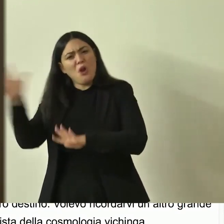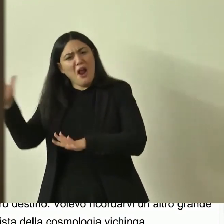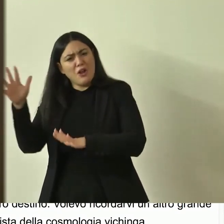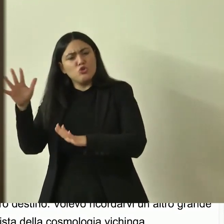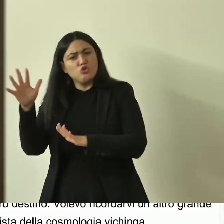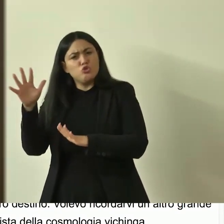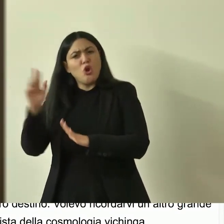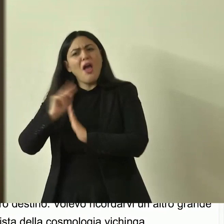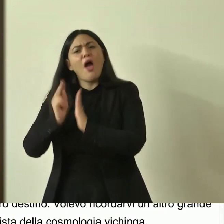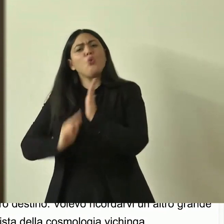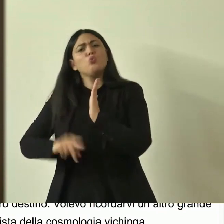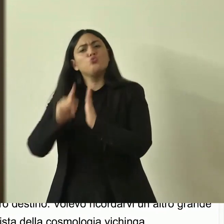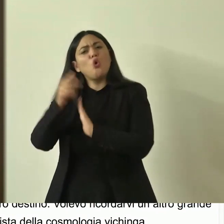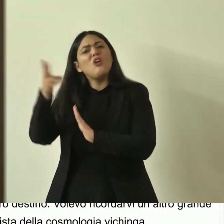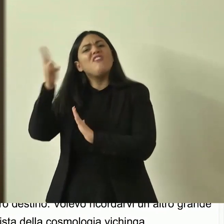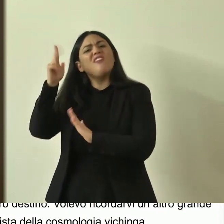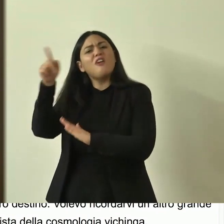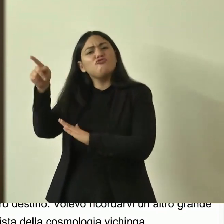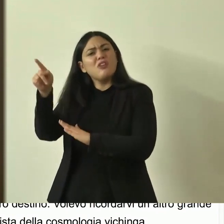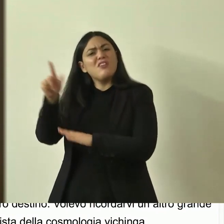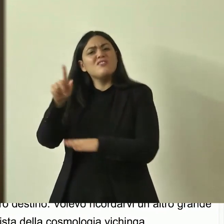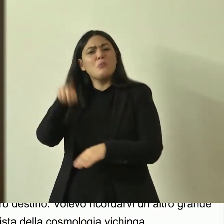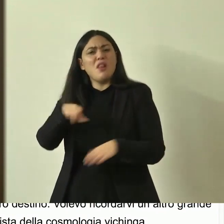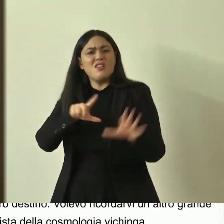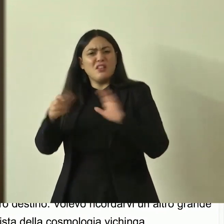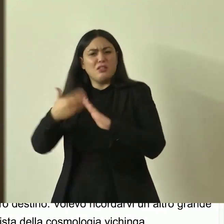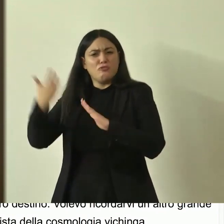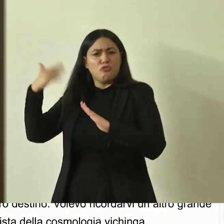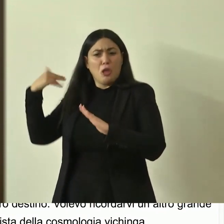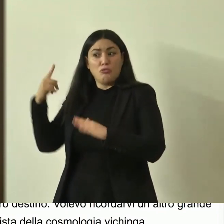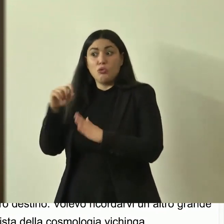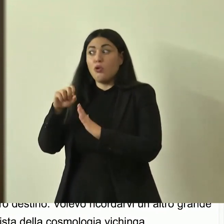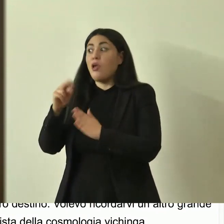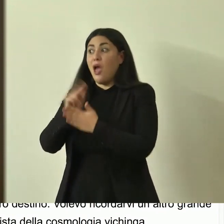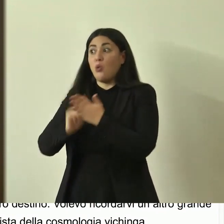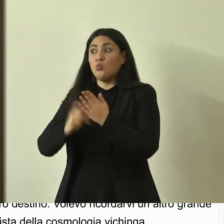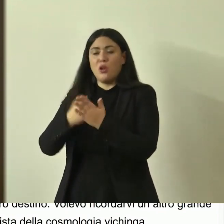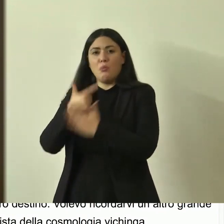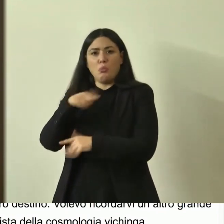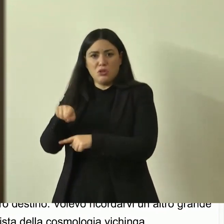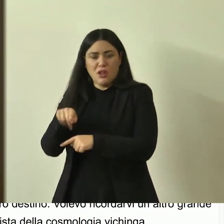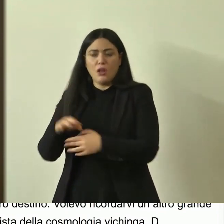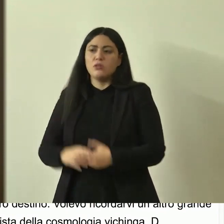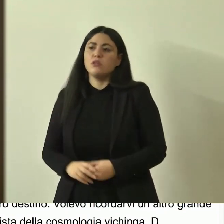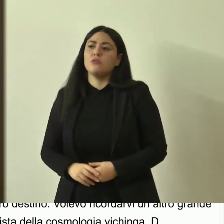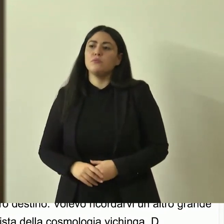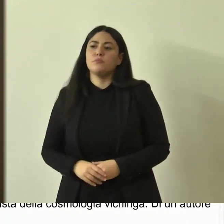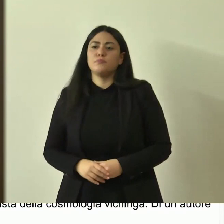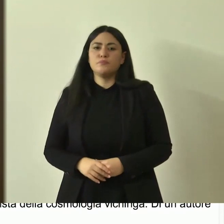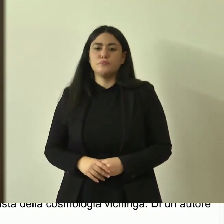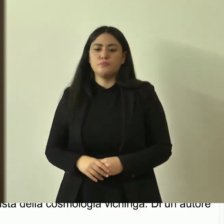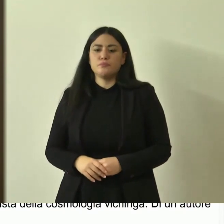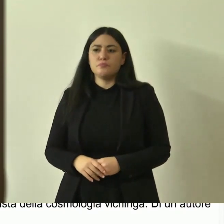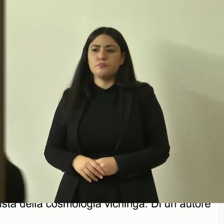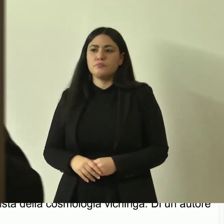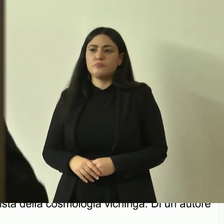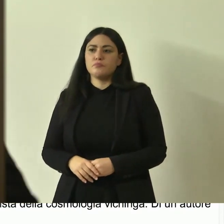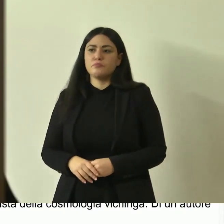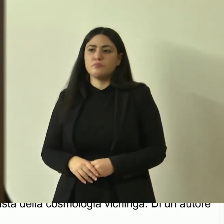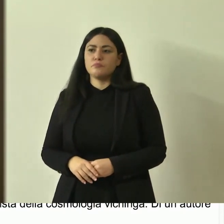francese del settecento un autore importante un amico e pupillo di diciamo di Voltaire